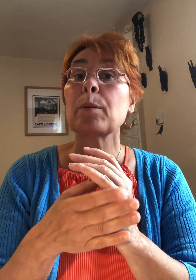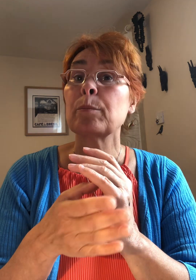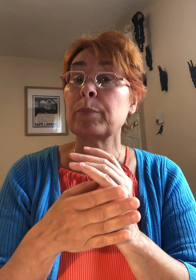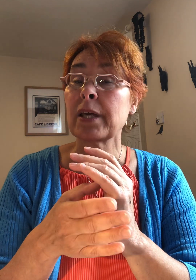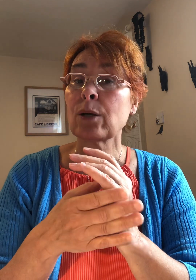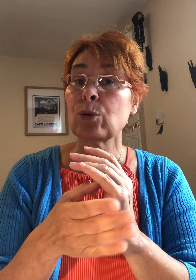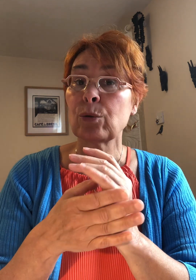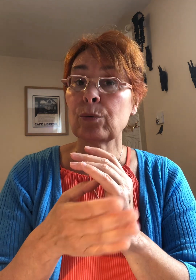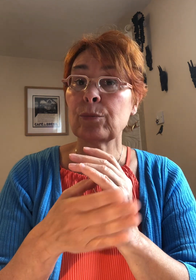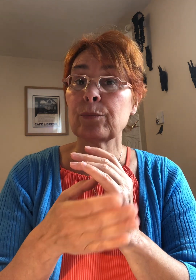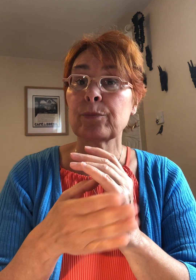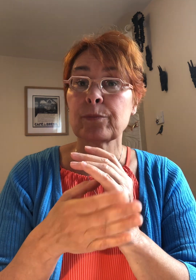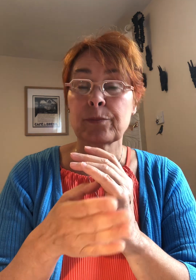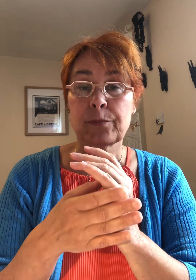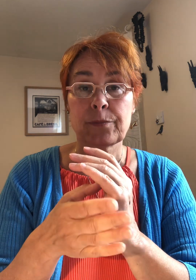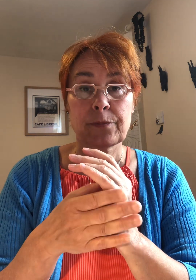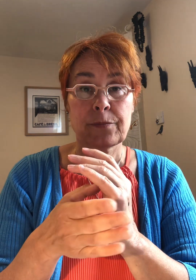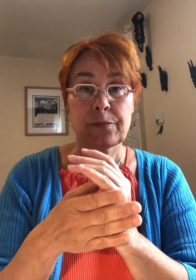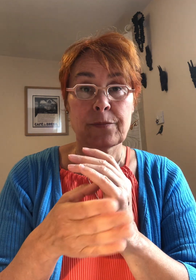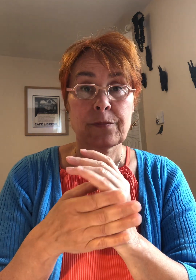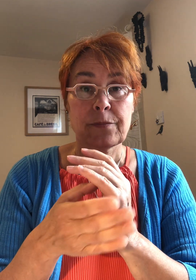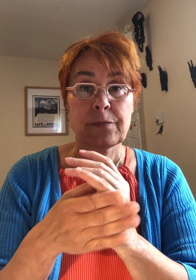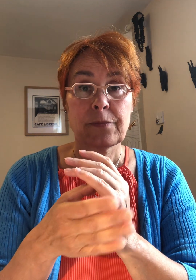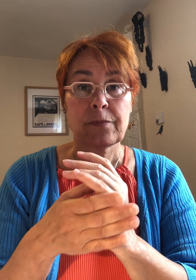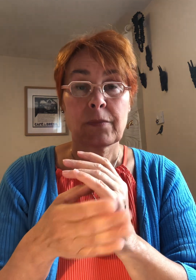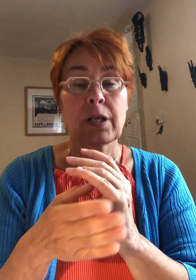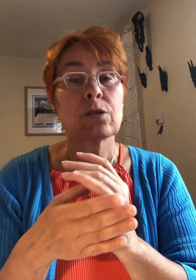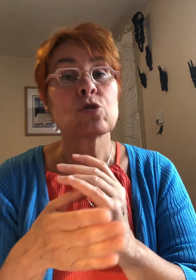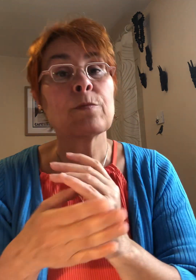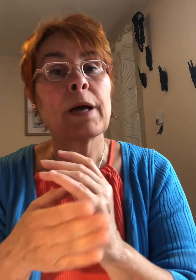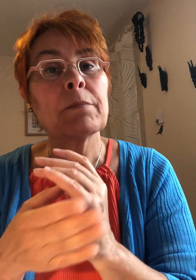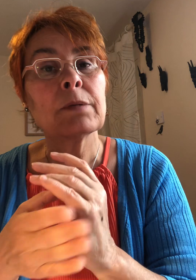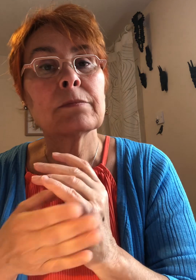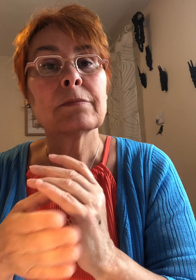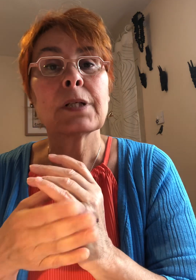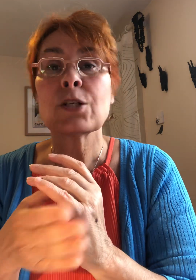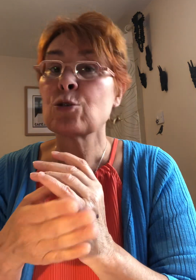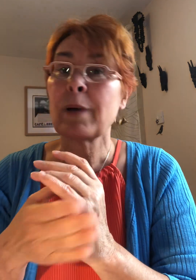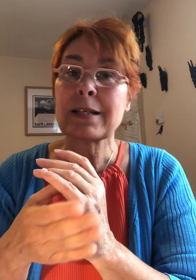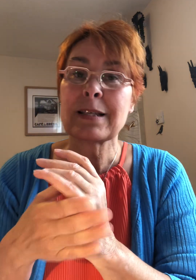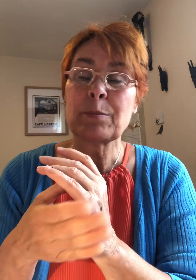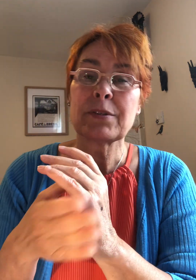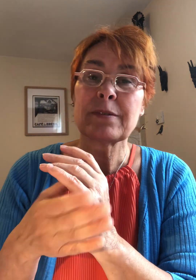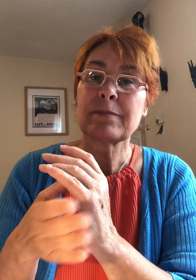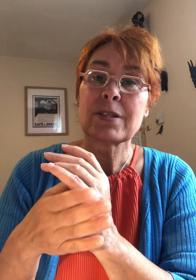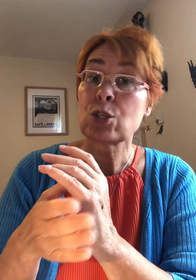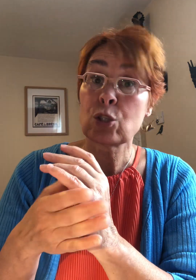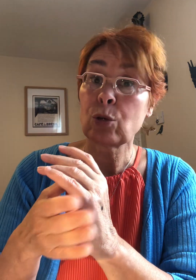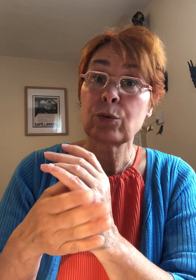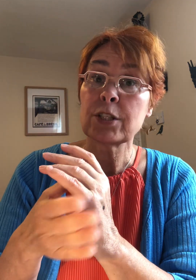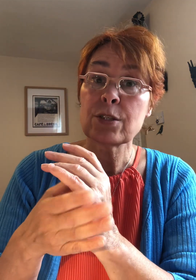bien que je m'aime et je m'accepte sans condition